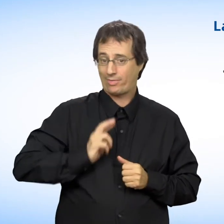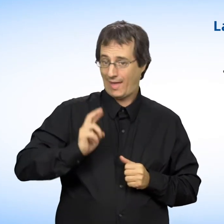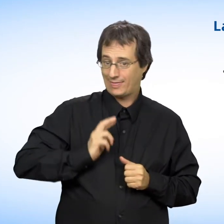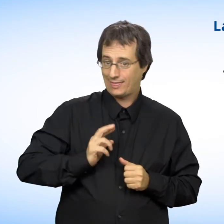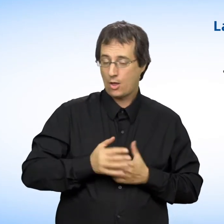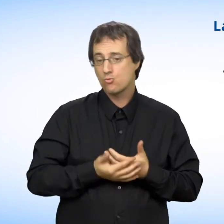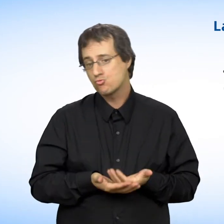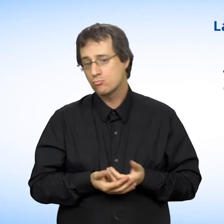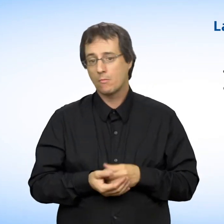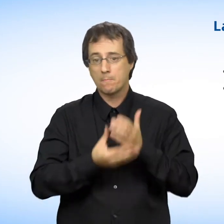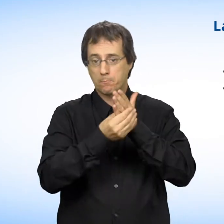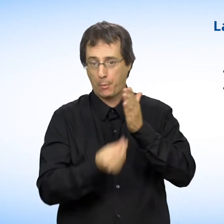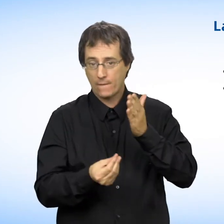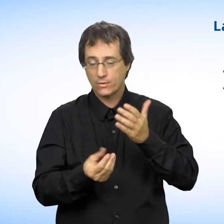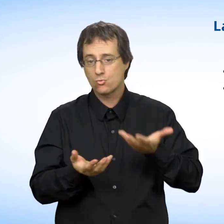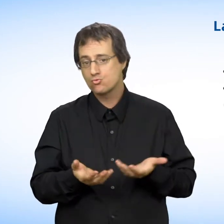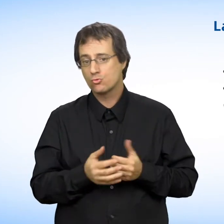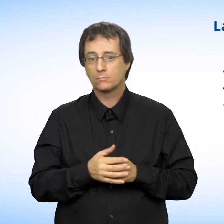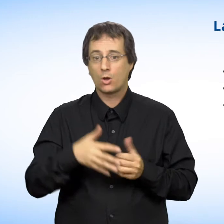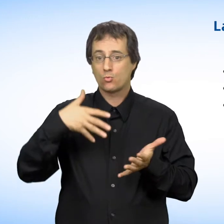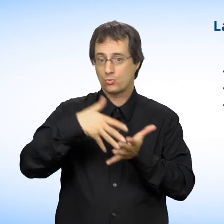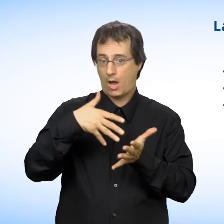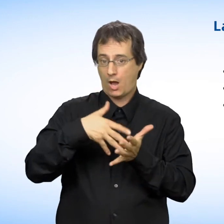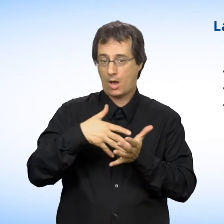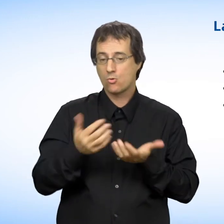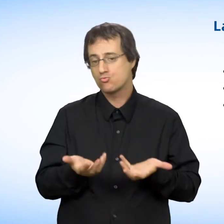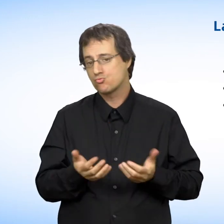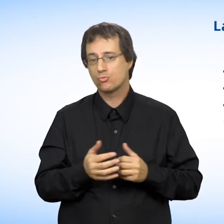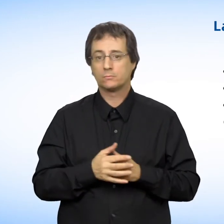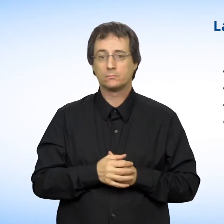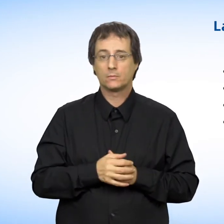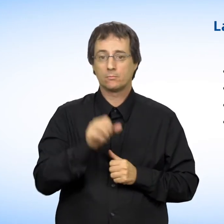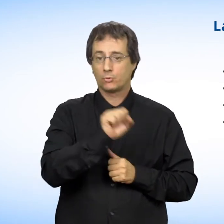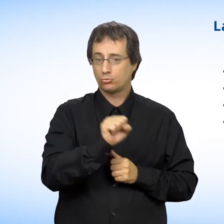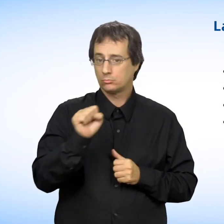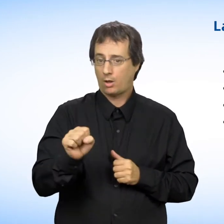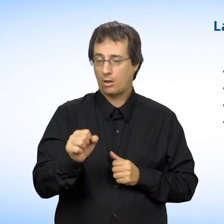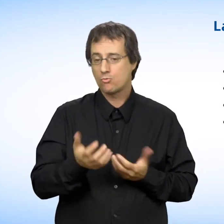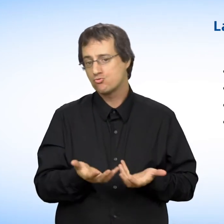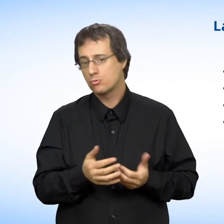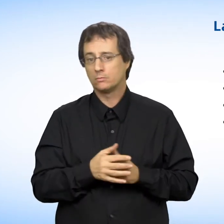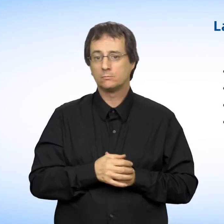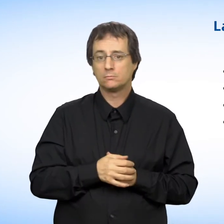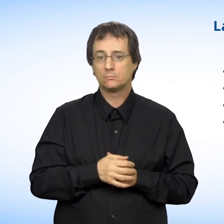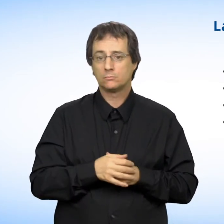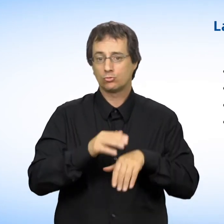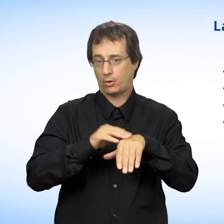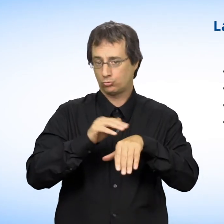être retraité, sans-abri, étudiant, bénéficiaire de l'aide sociale ou